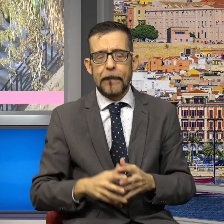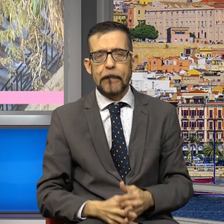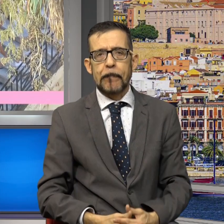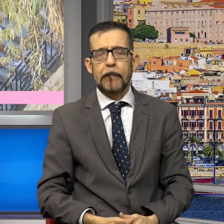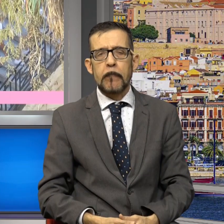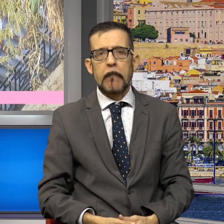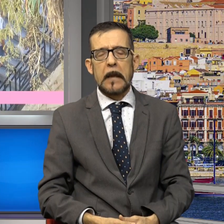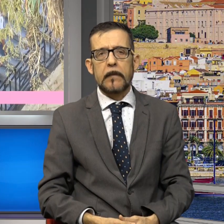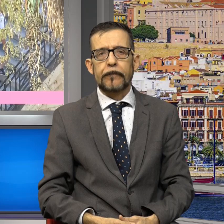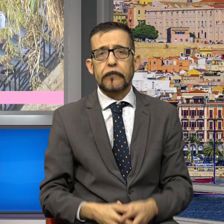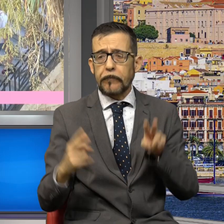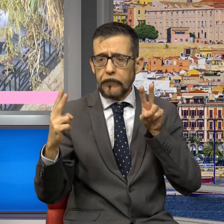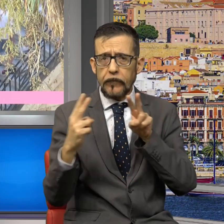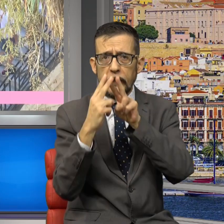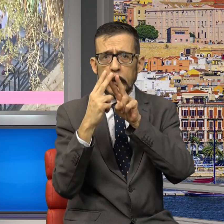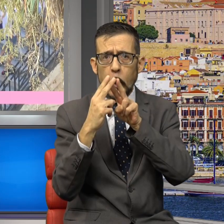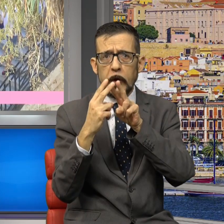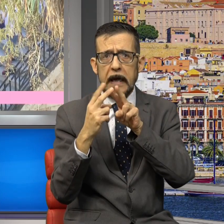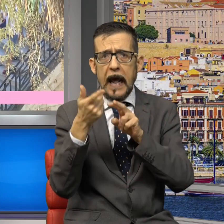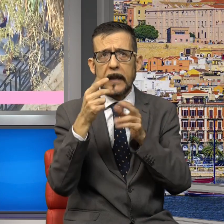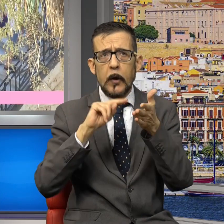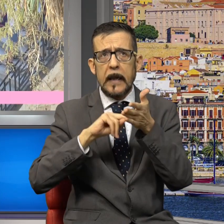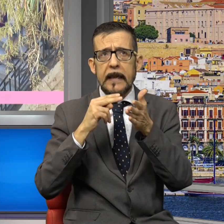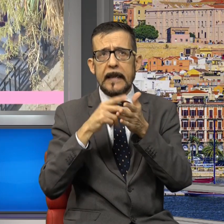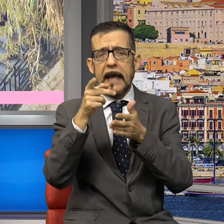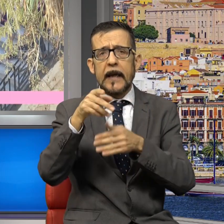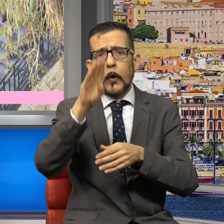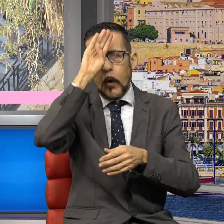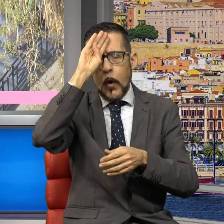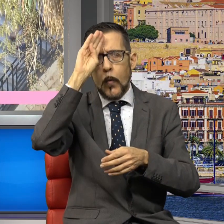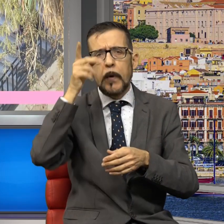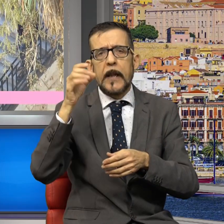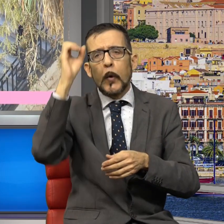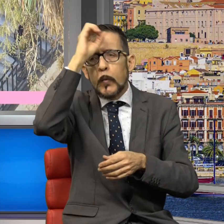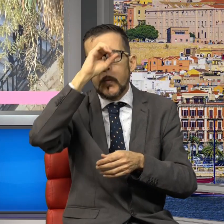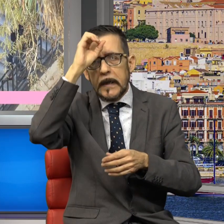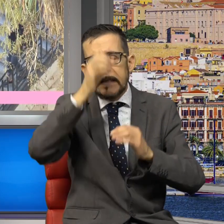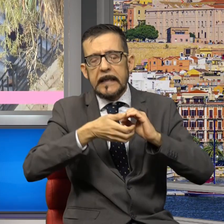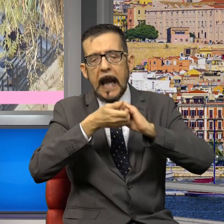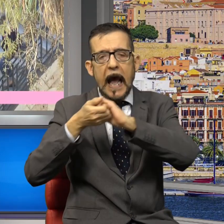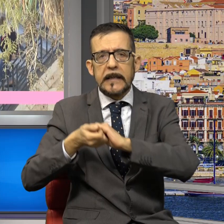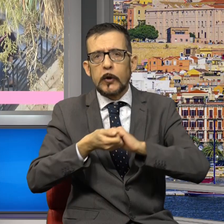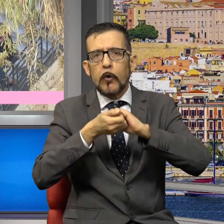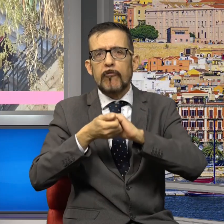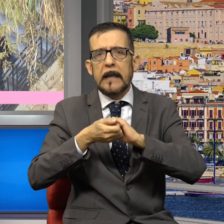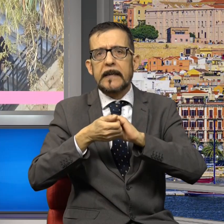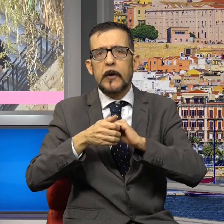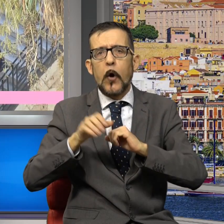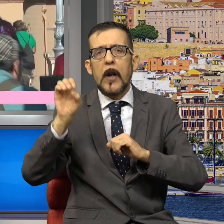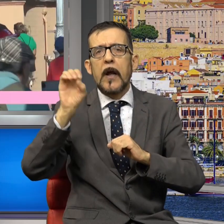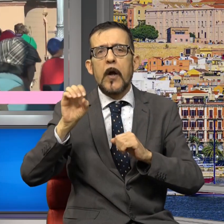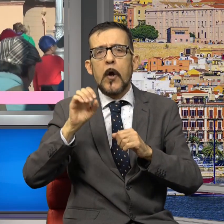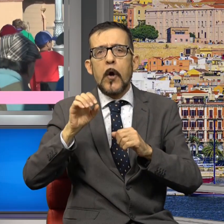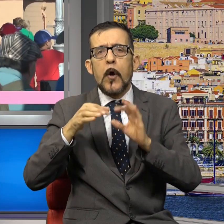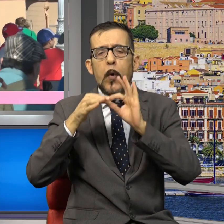Si sono incontrati per un convegno tecnico le guide turistiche aderenti all'Associazione regionale Guide Turistiche Sardegna per accendere i